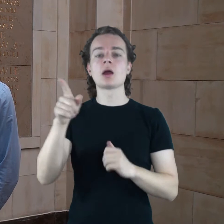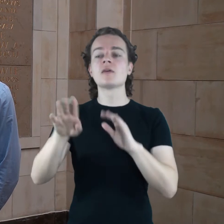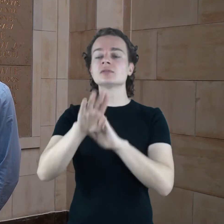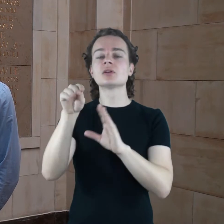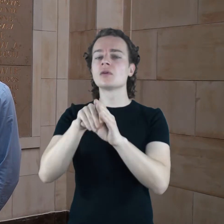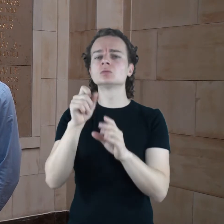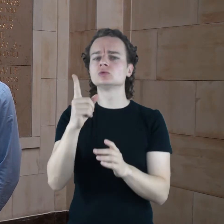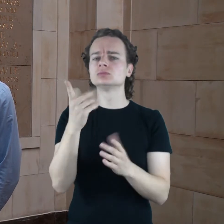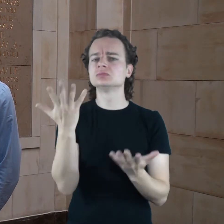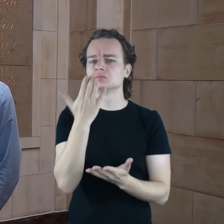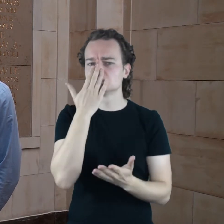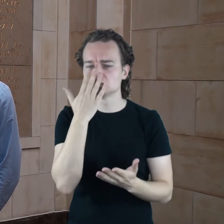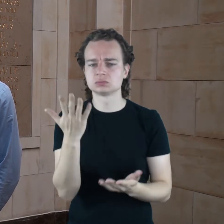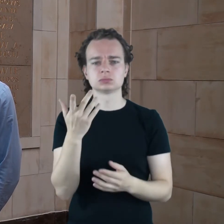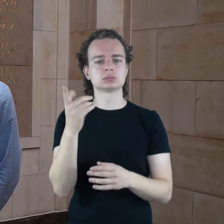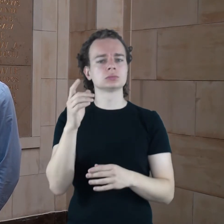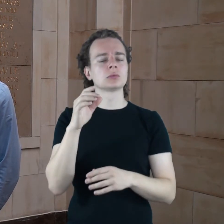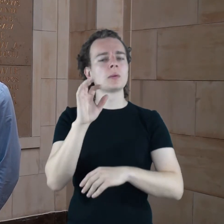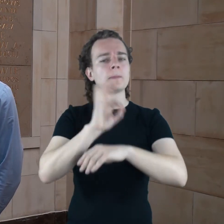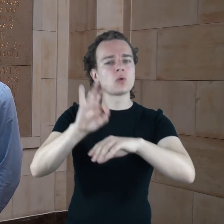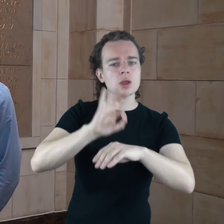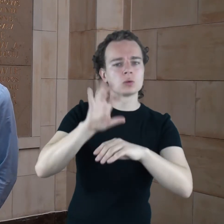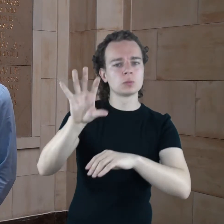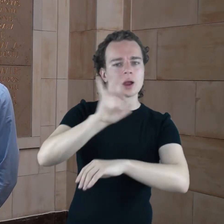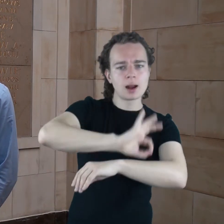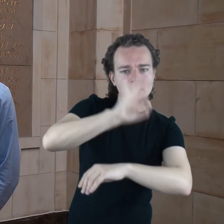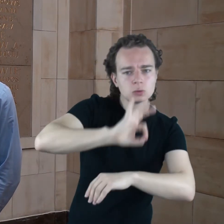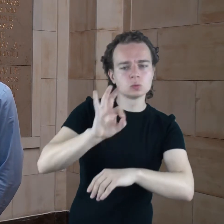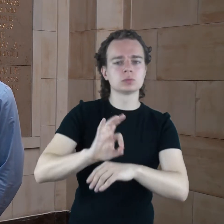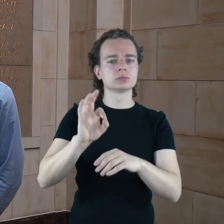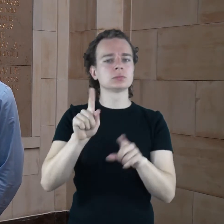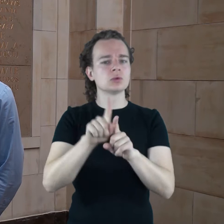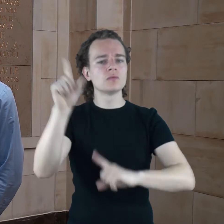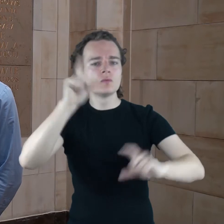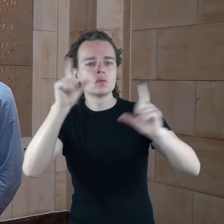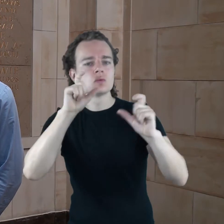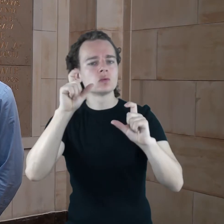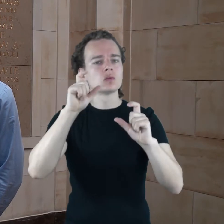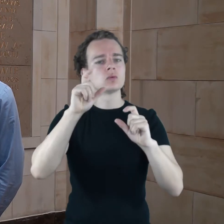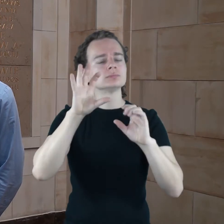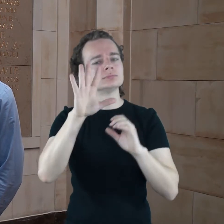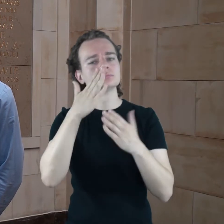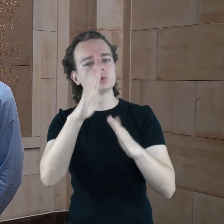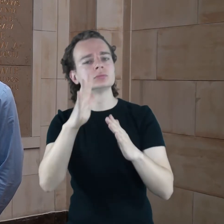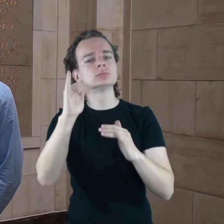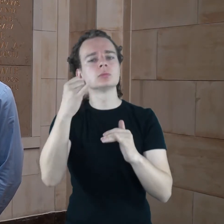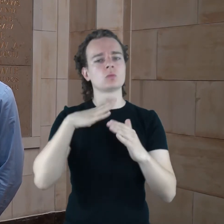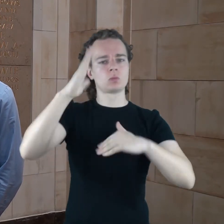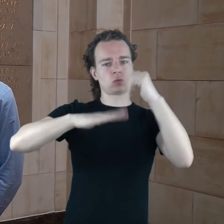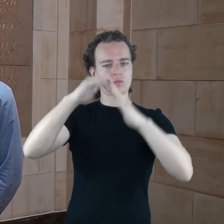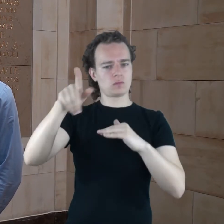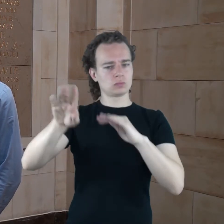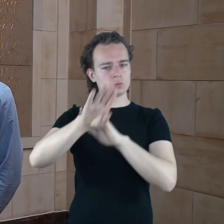budowę gmachu, opowiada równocześnie też historię tego, w jaki sposób za pośrednictwem